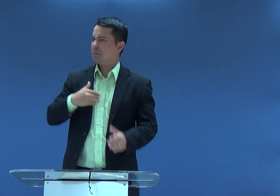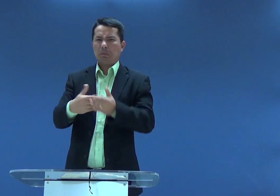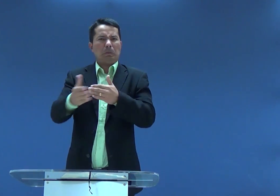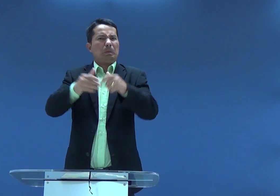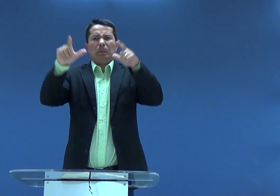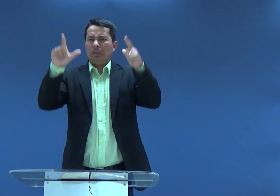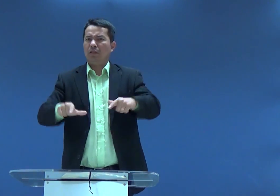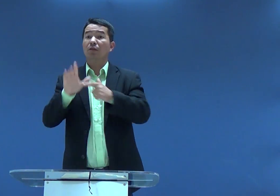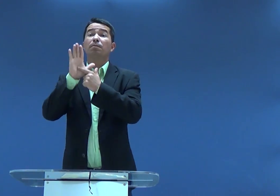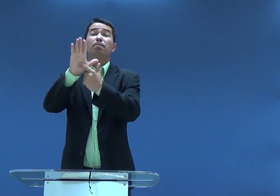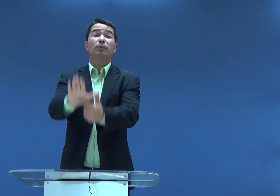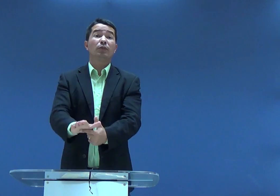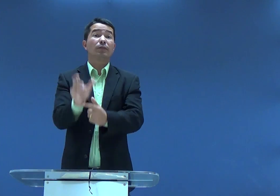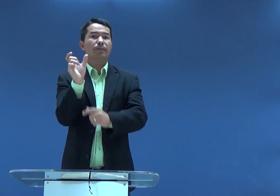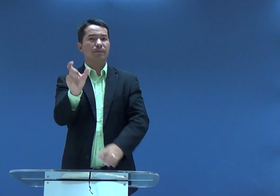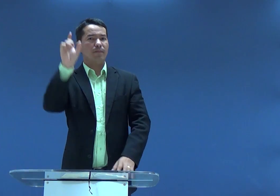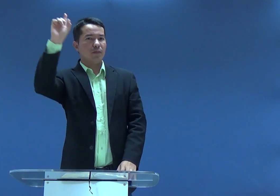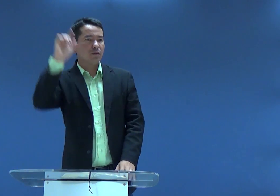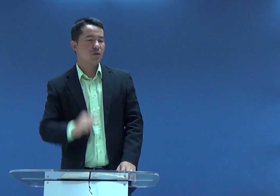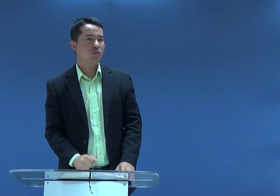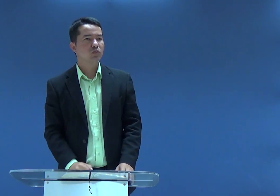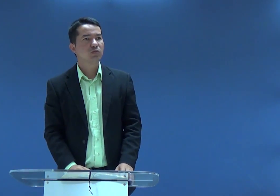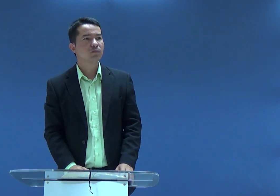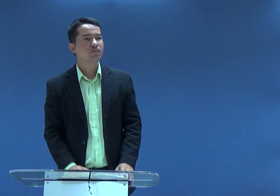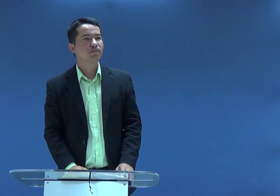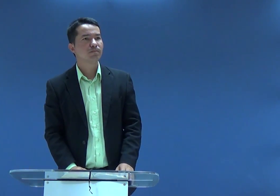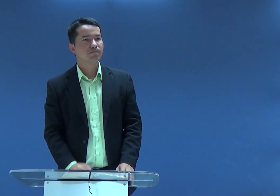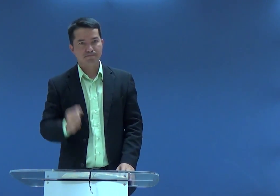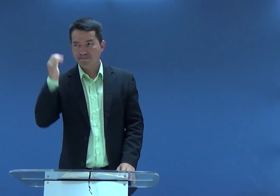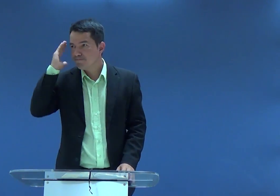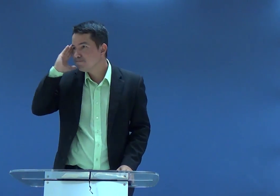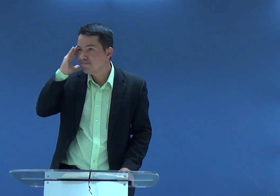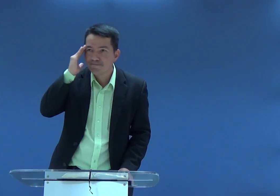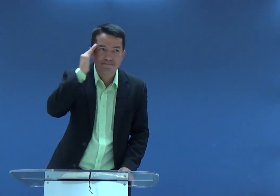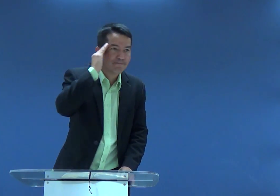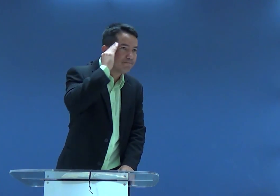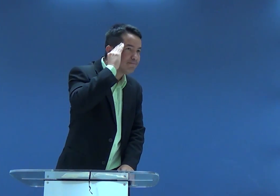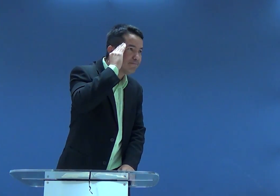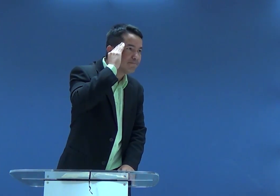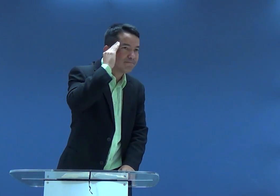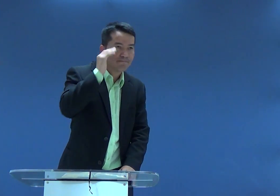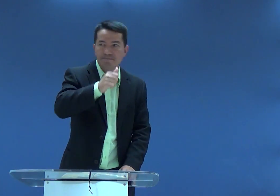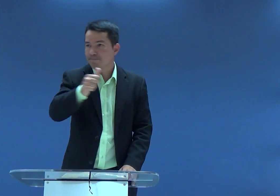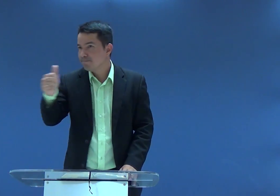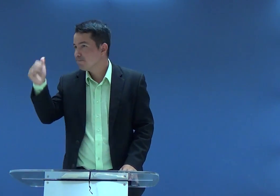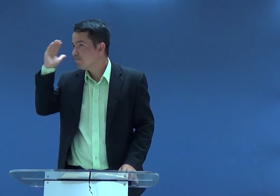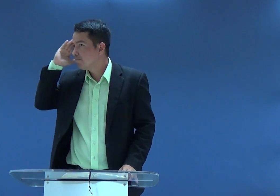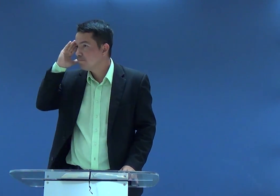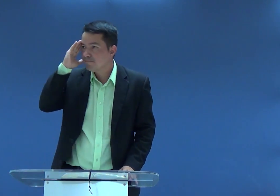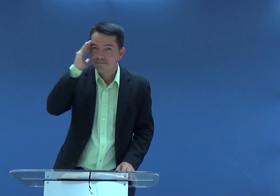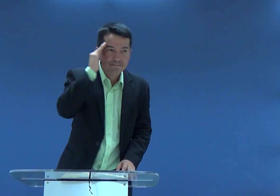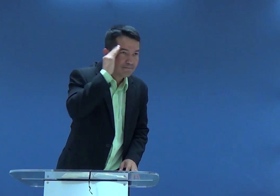também. Em qualquer lugar, no lugar não importa. O que importa é que você apresente Deus para as pessoas. Entende? Ficou claro?